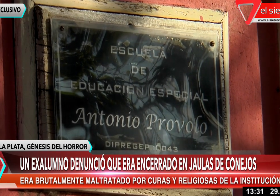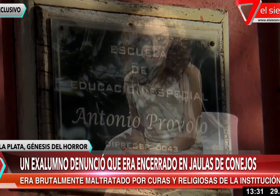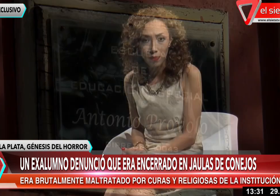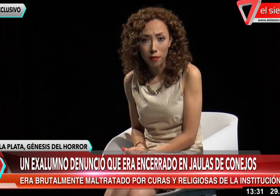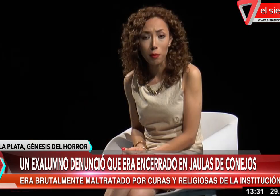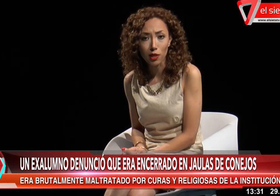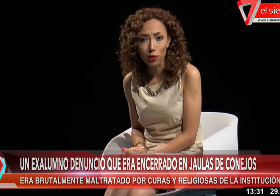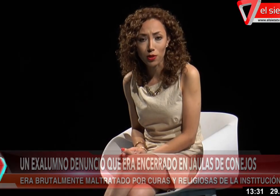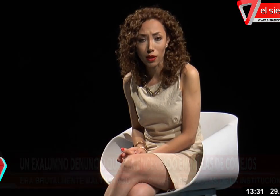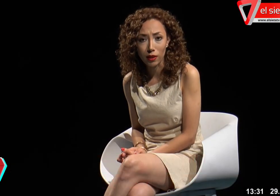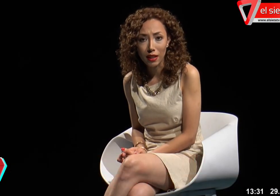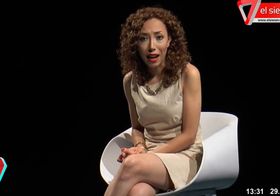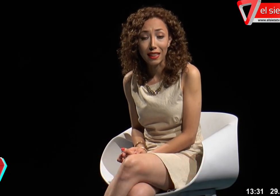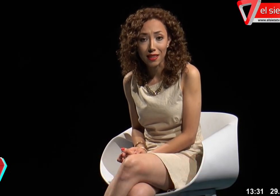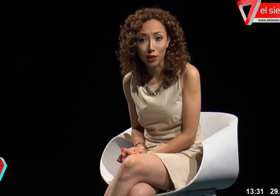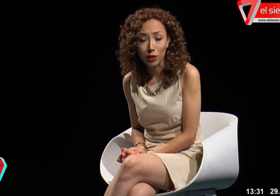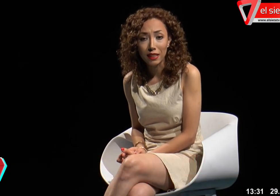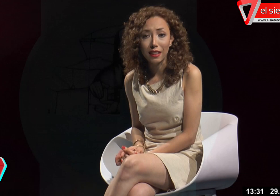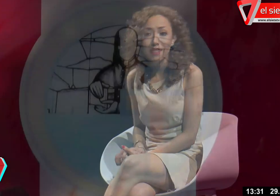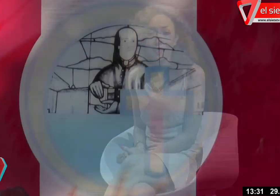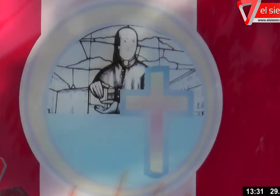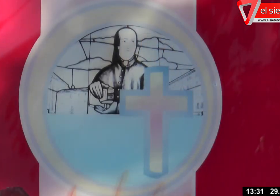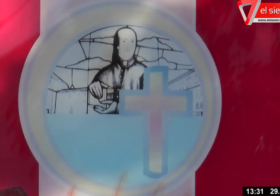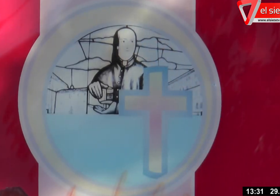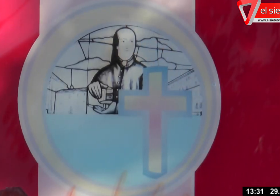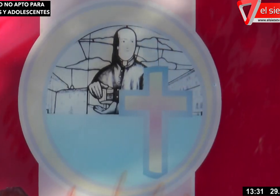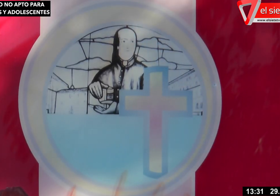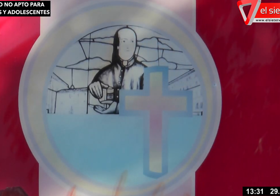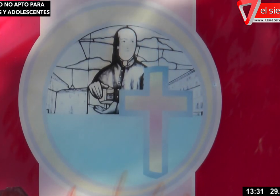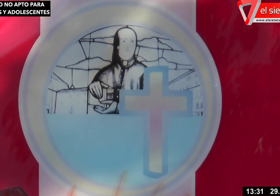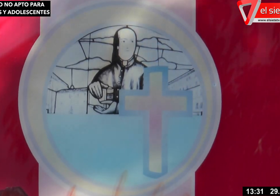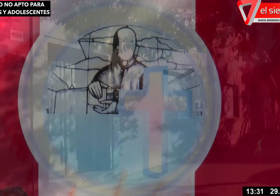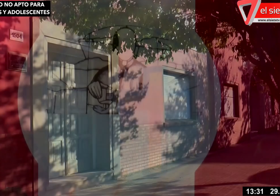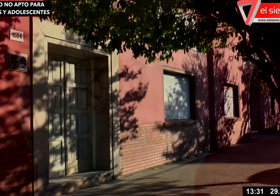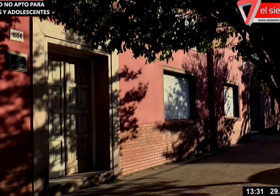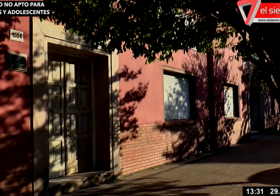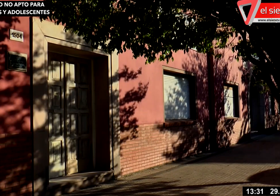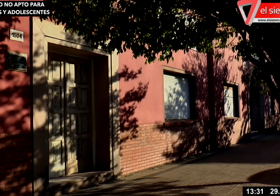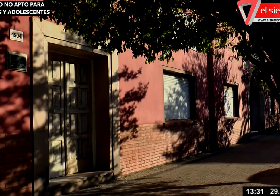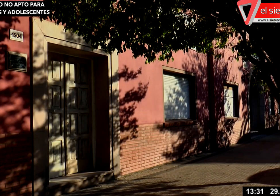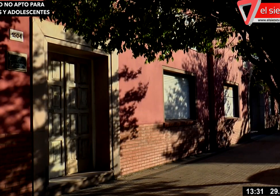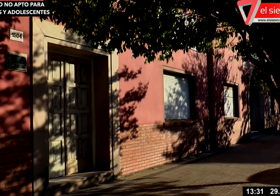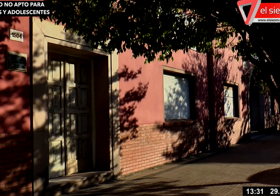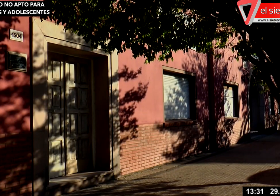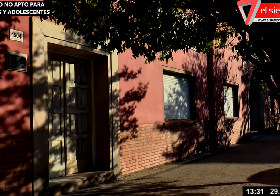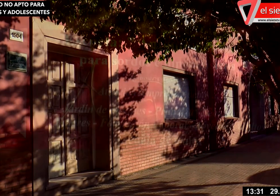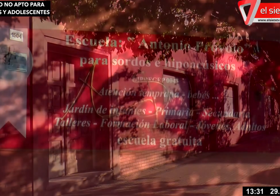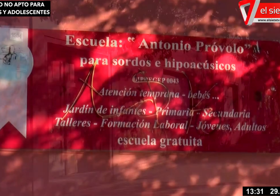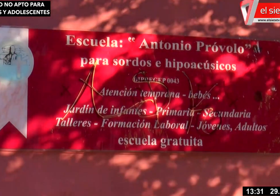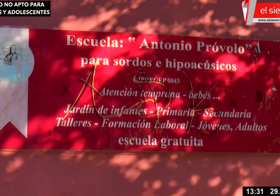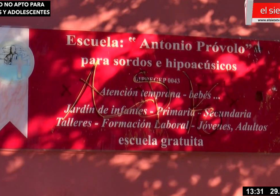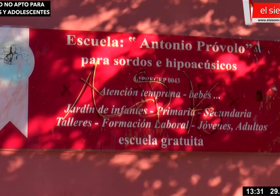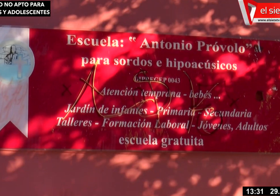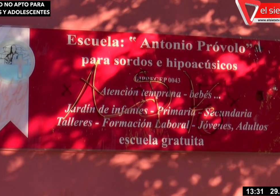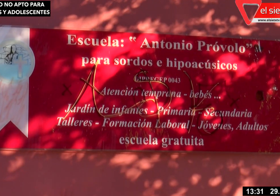mismo. Vamos a conocerlo, a Lisandro, que es de la provincia del Chaco y que se contactó especialmente con Canal 7 para contar su